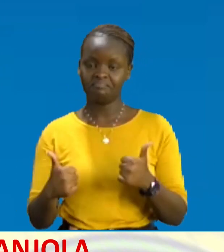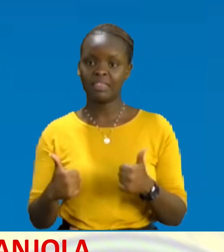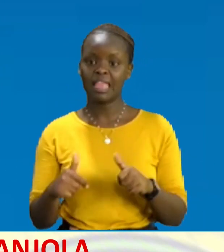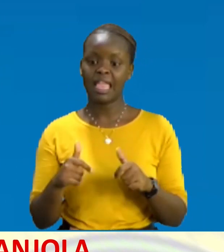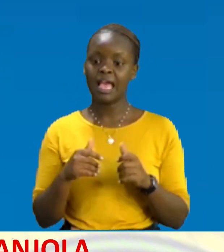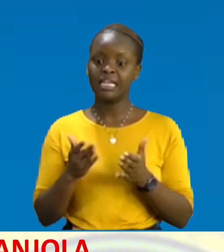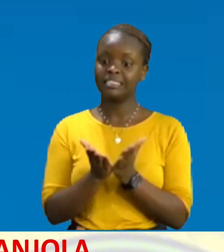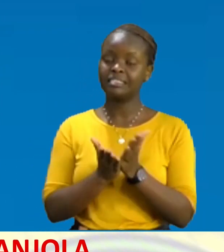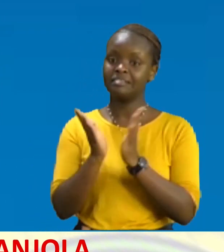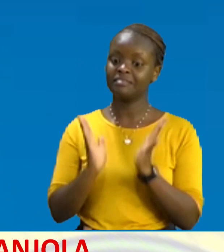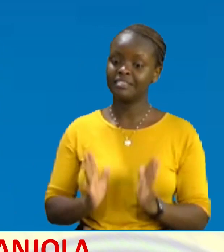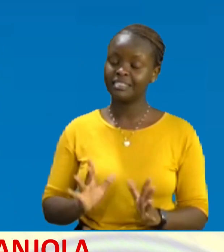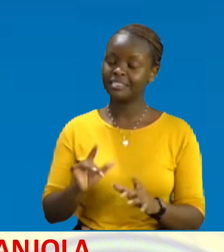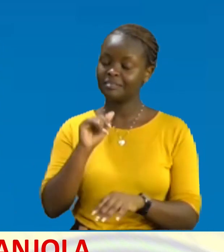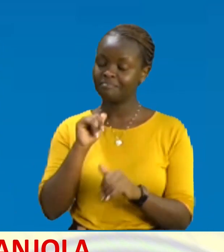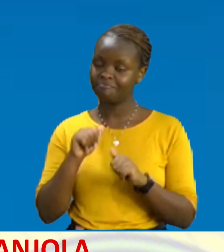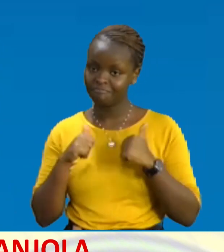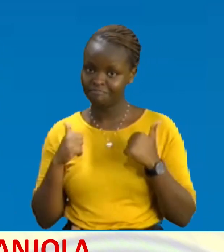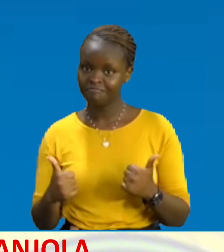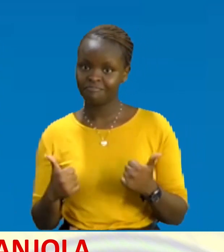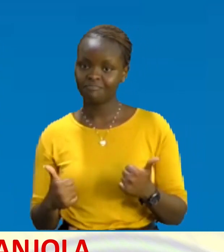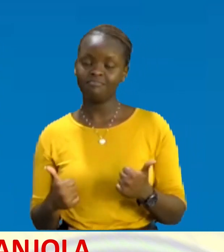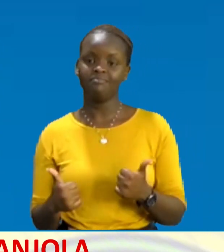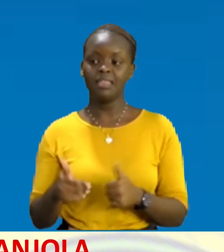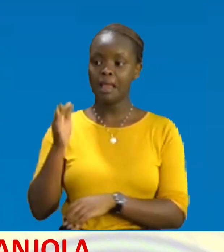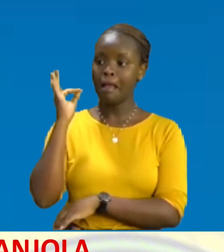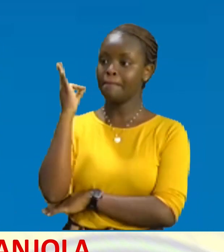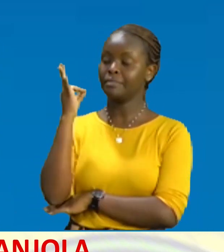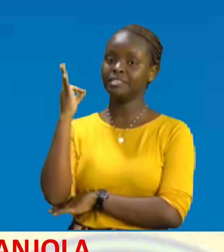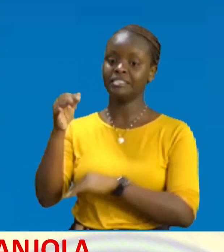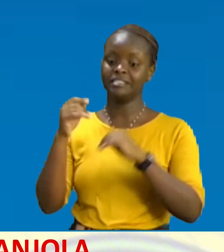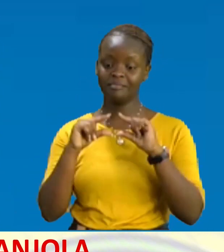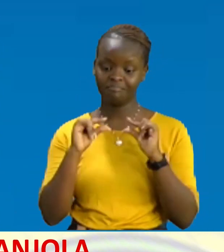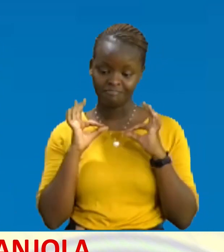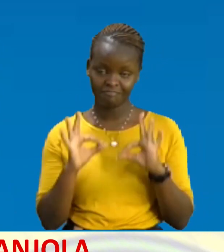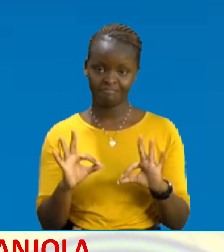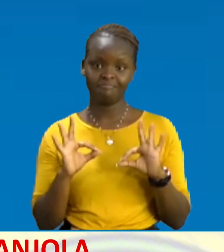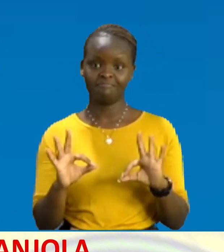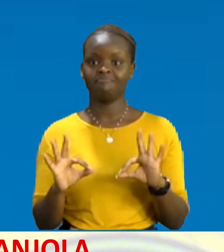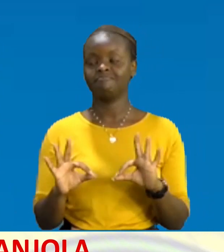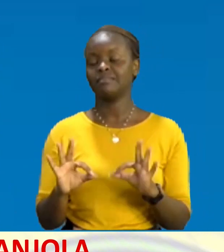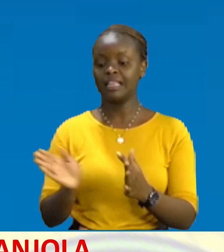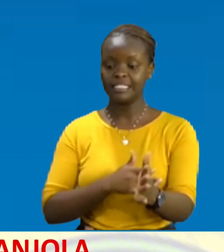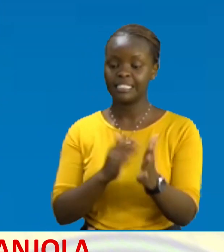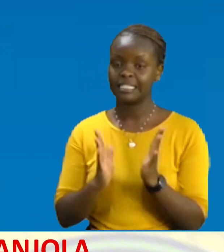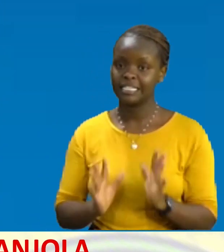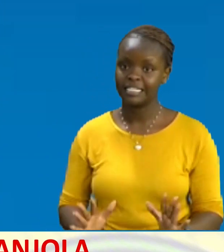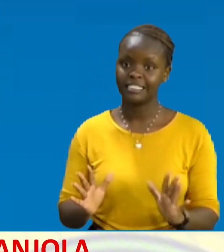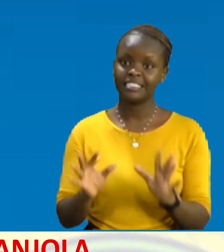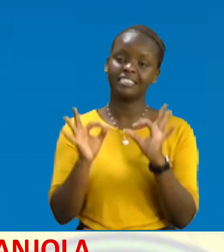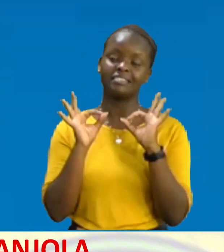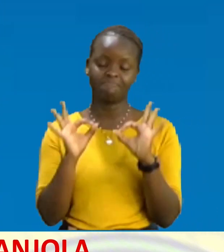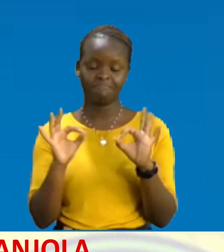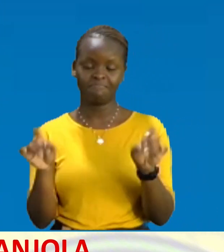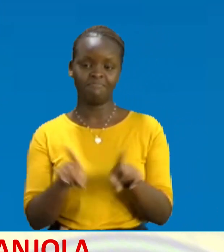wazuri Manabi wazuri Wainjilisti wazuri Waimbaji wazuri Hapa hapa Ndani ya Signed